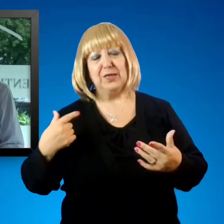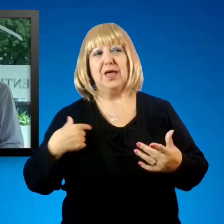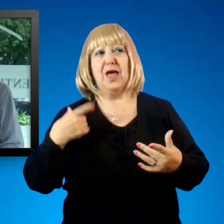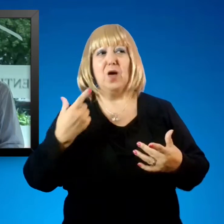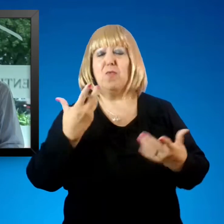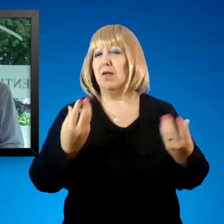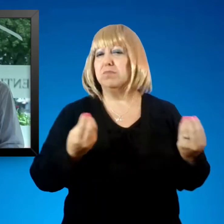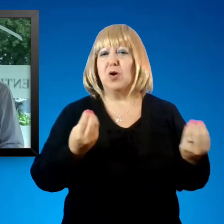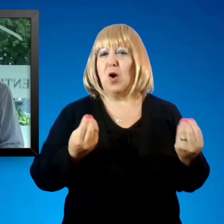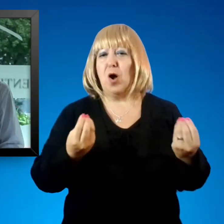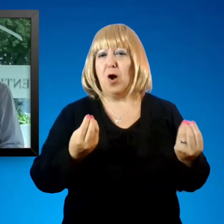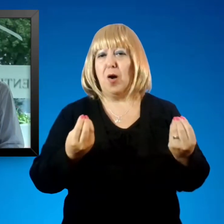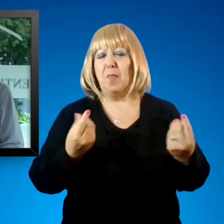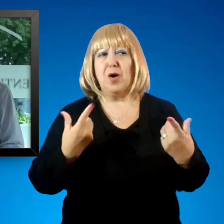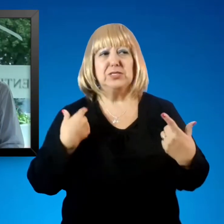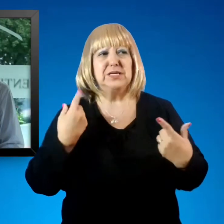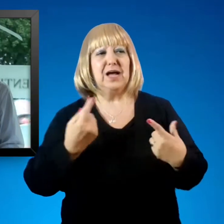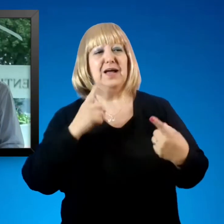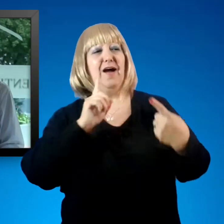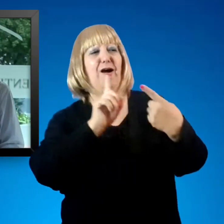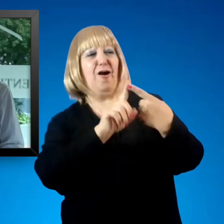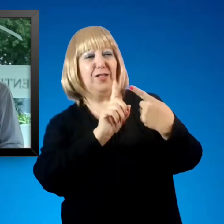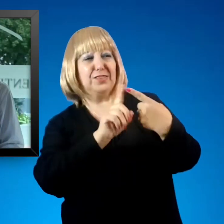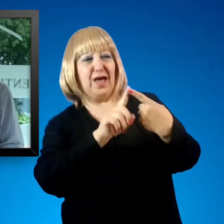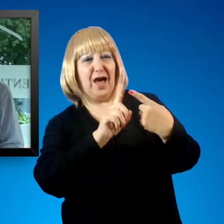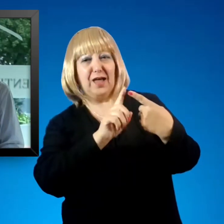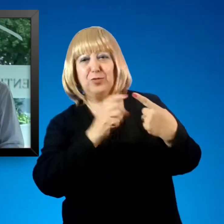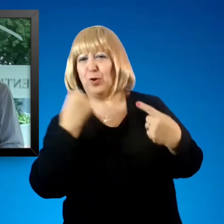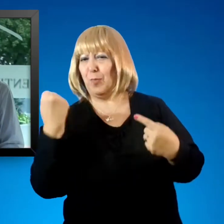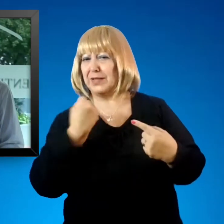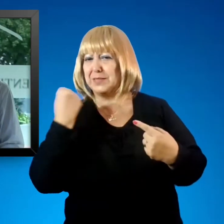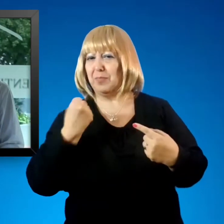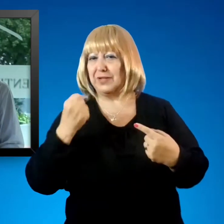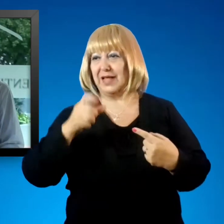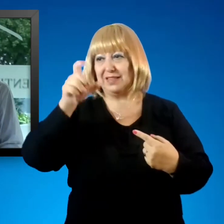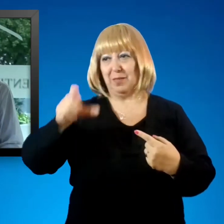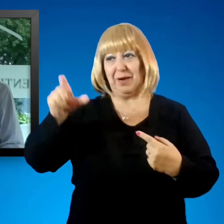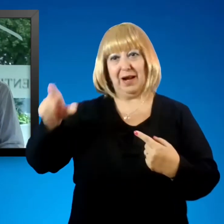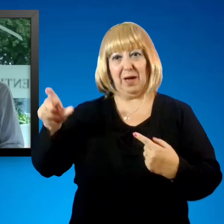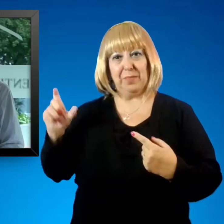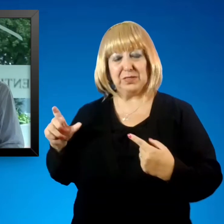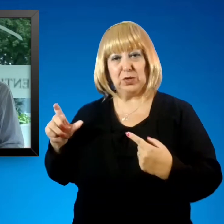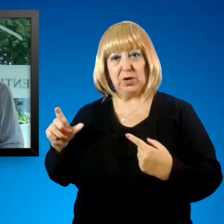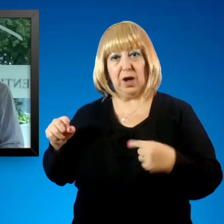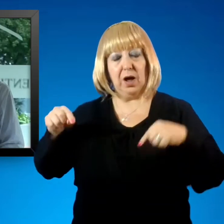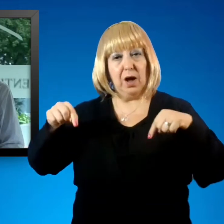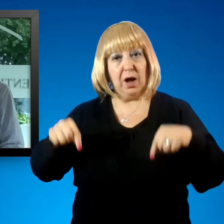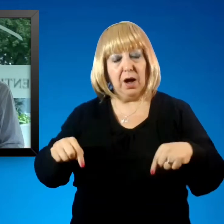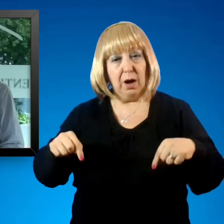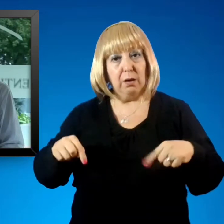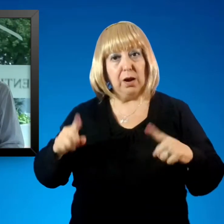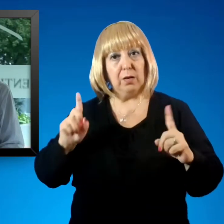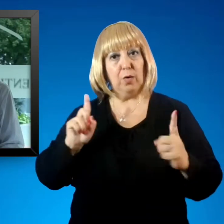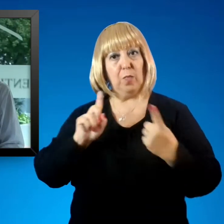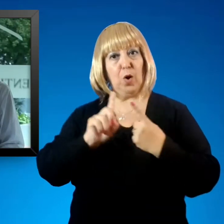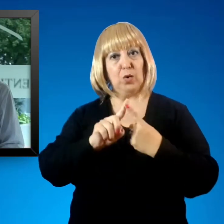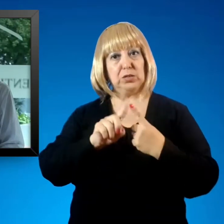expectativa de vida es la conexión humana, los vínculos humanos y justamente ahora nos encuentra